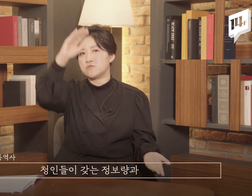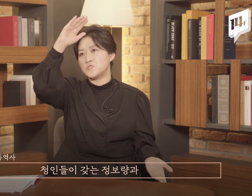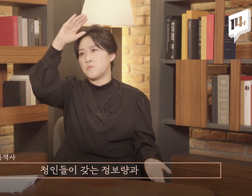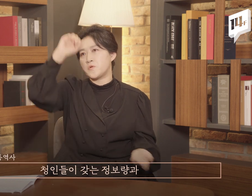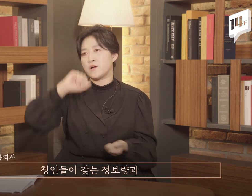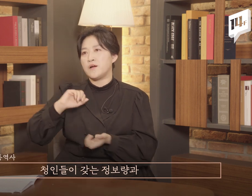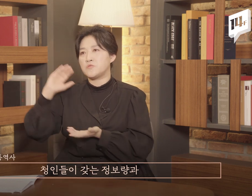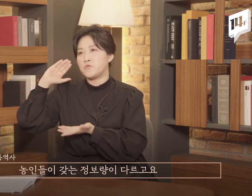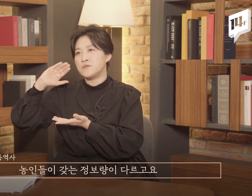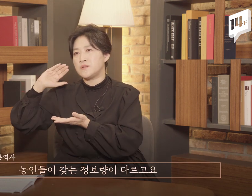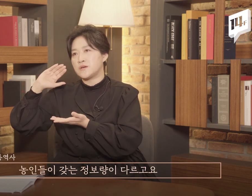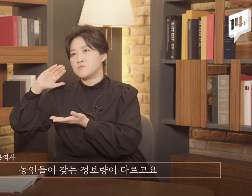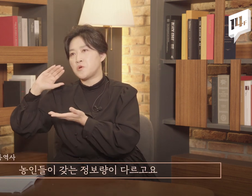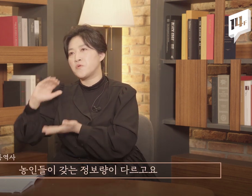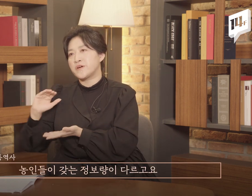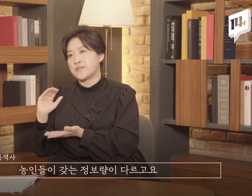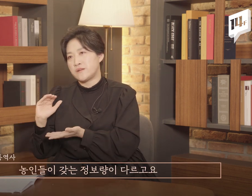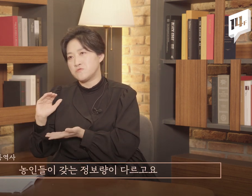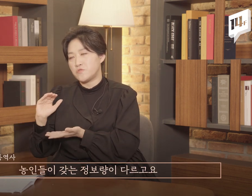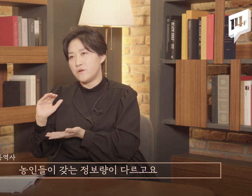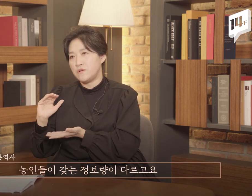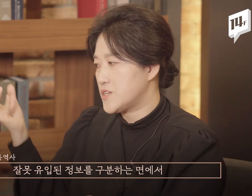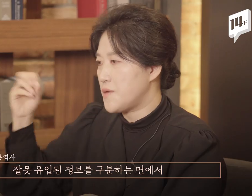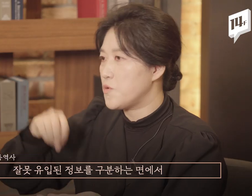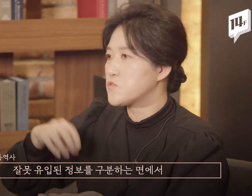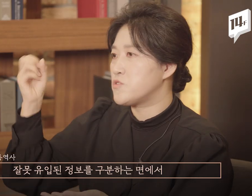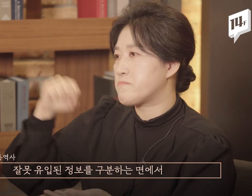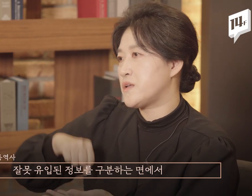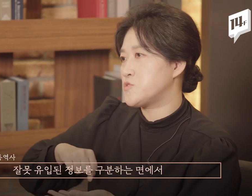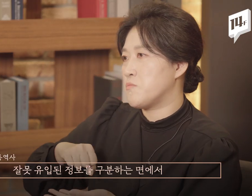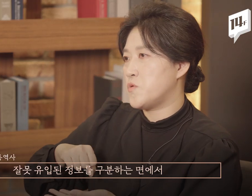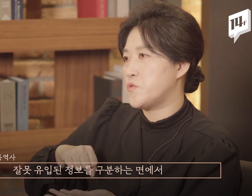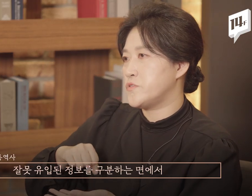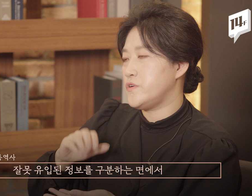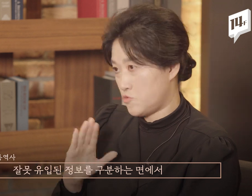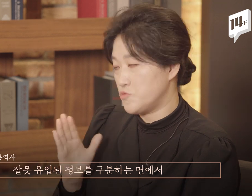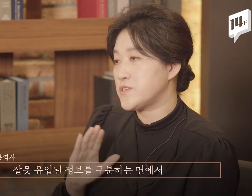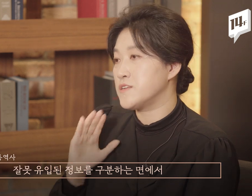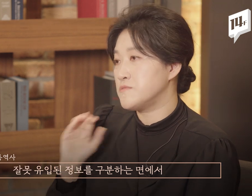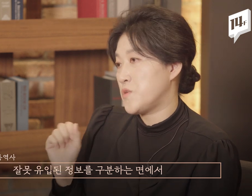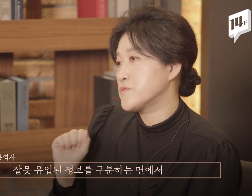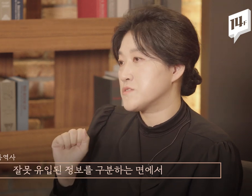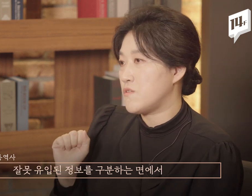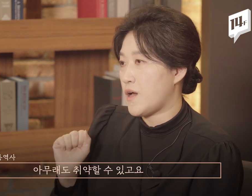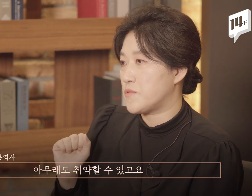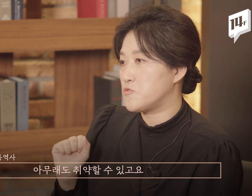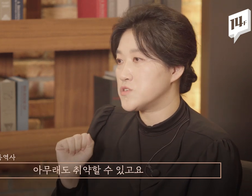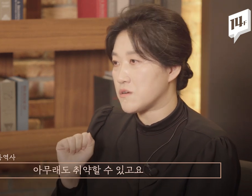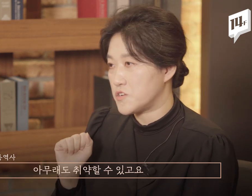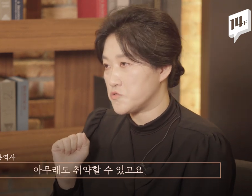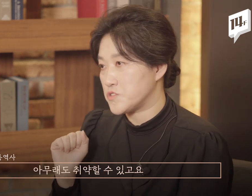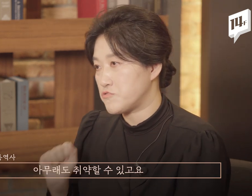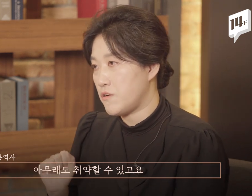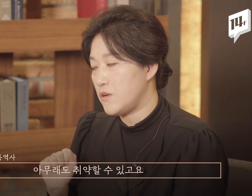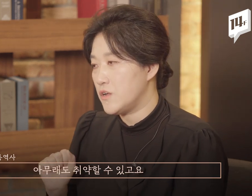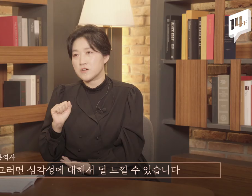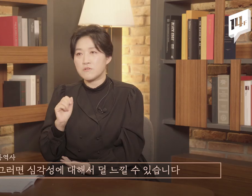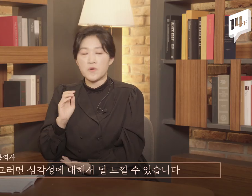갖는 정보량과 농인들이 갖는 정보량이 다르고요. 잘못 유익된 정보를 구분하는 면에서 아무래도 취약할 수 있고요. 그러면